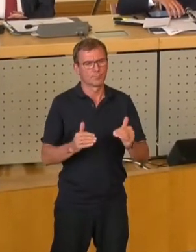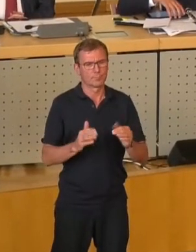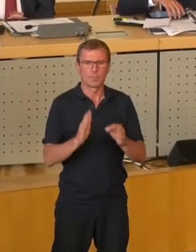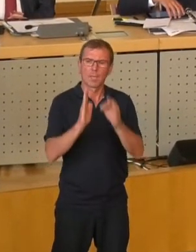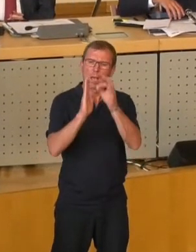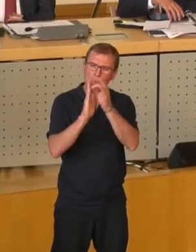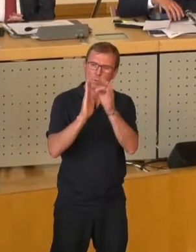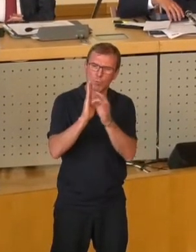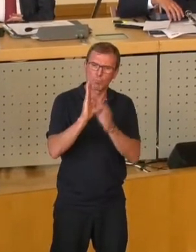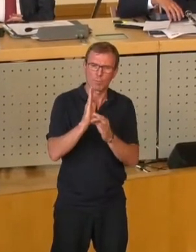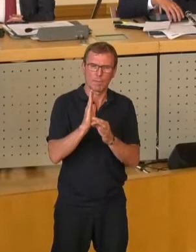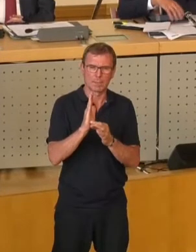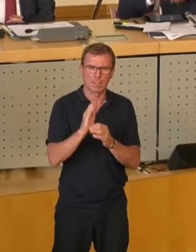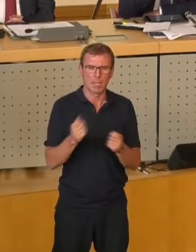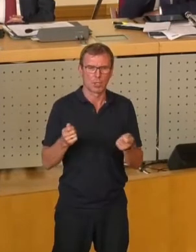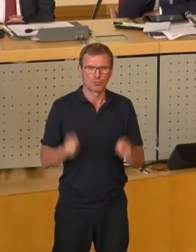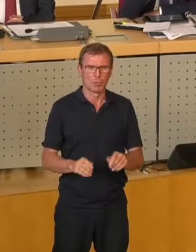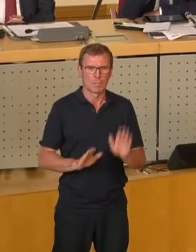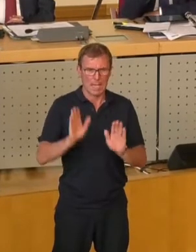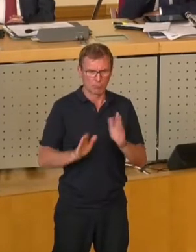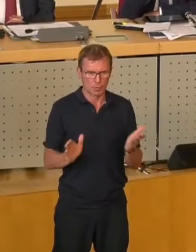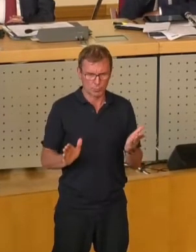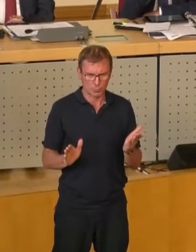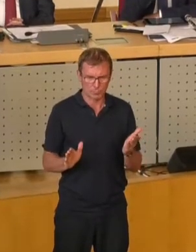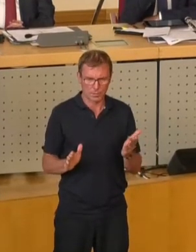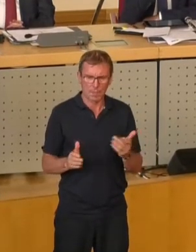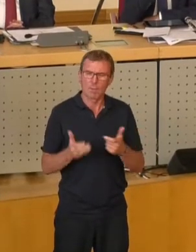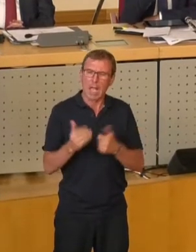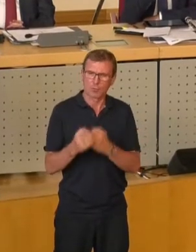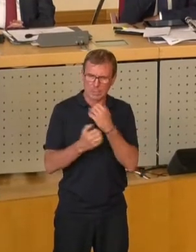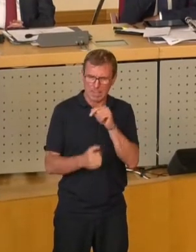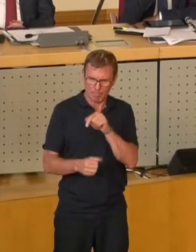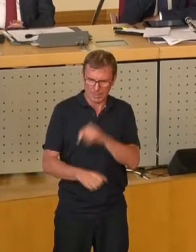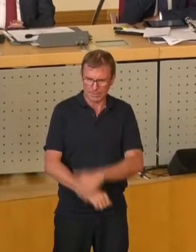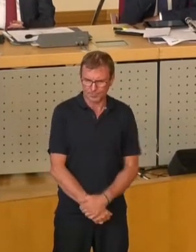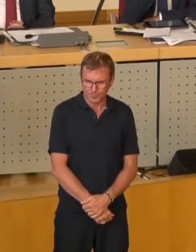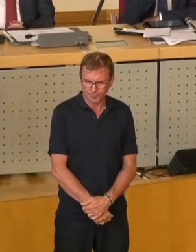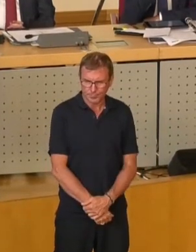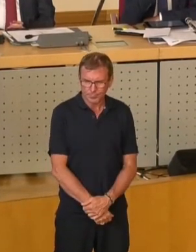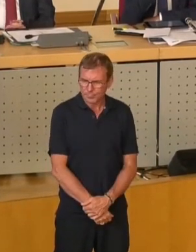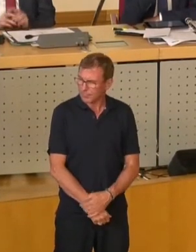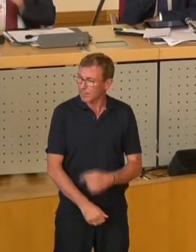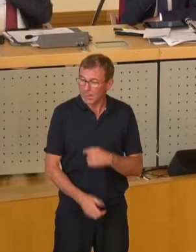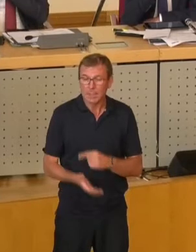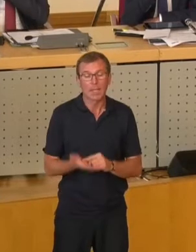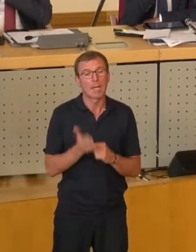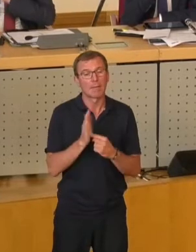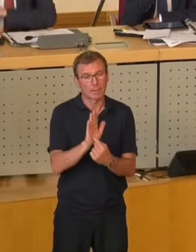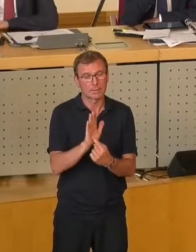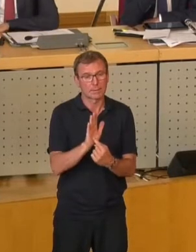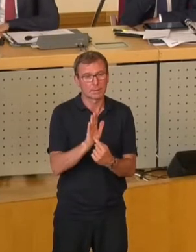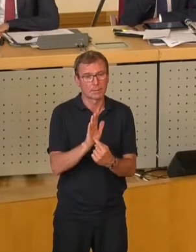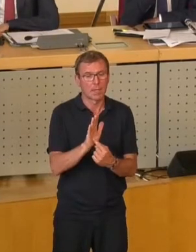punktweise Schlussabstimmung des Väterführenden Ausschussberichtes rein. Man weise darauf hin, in A